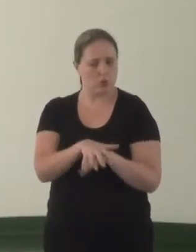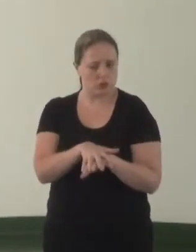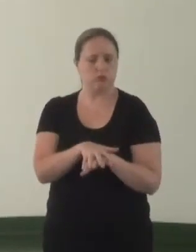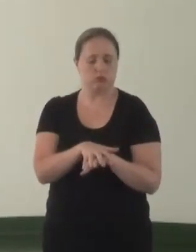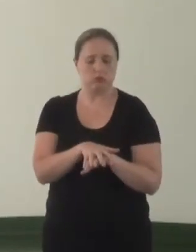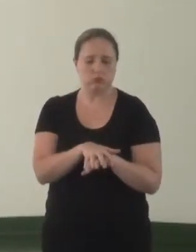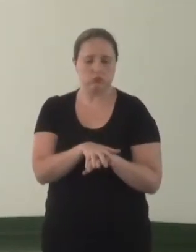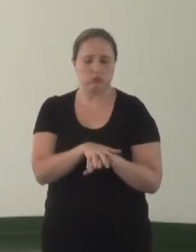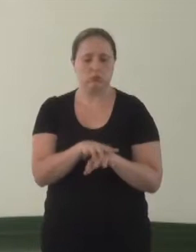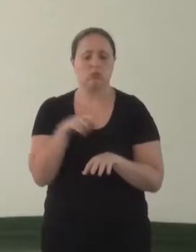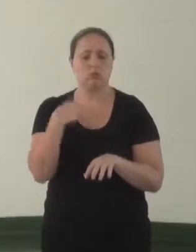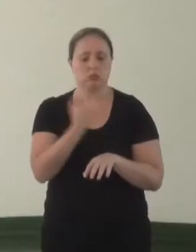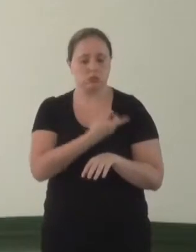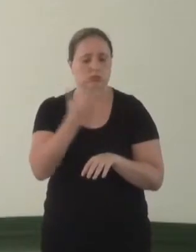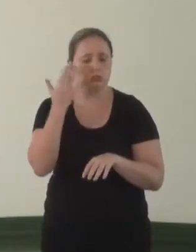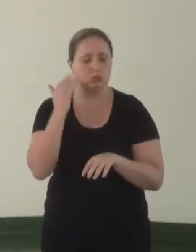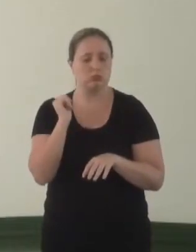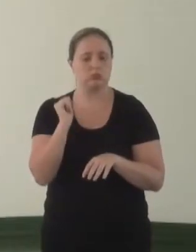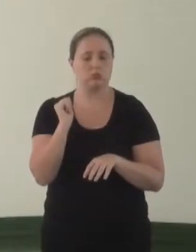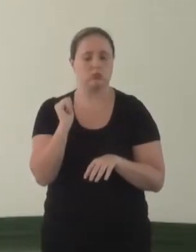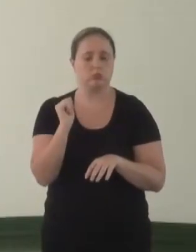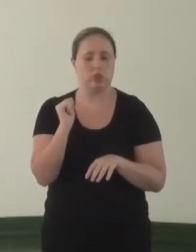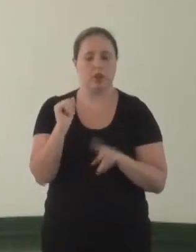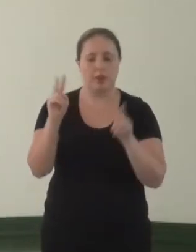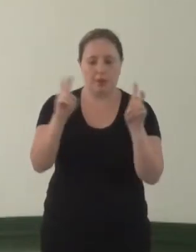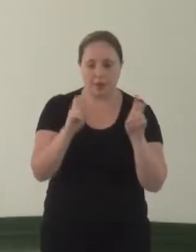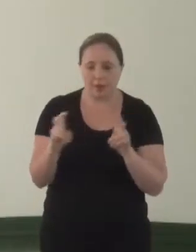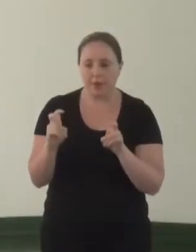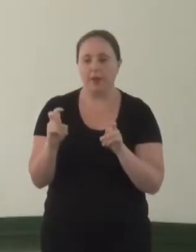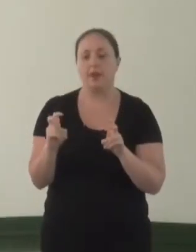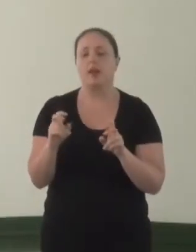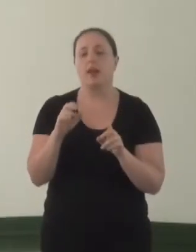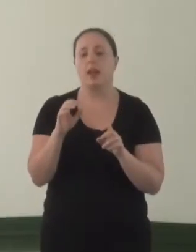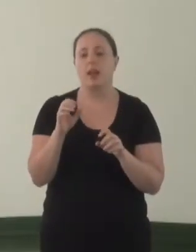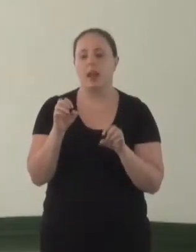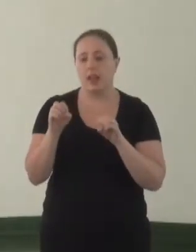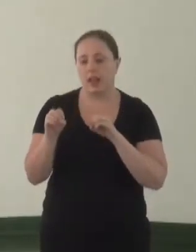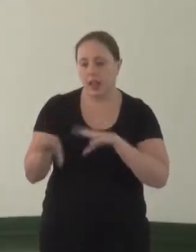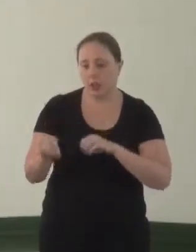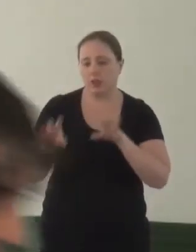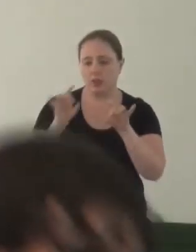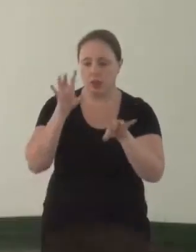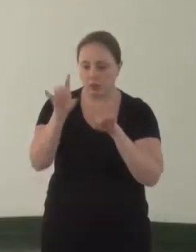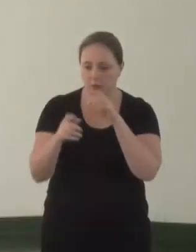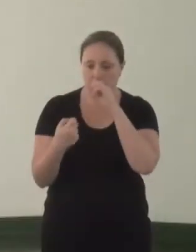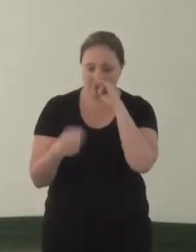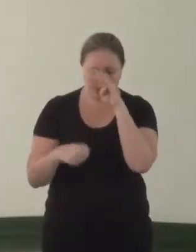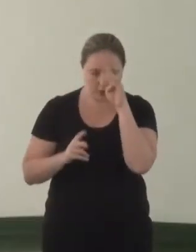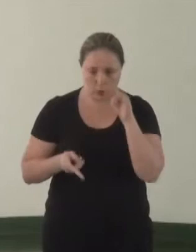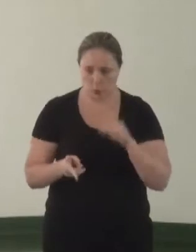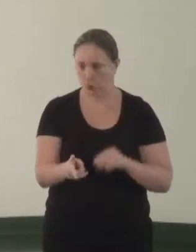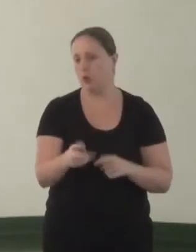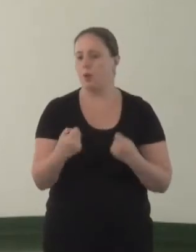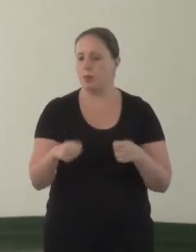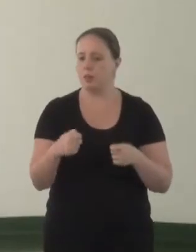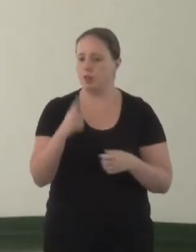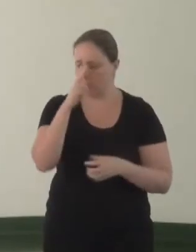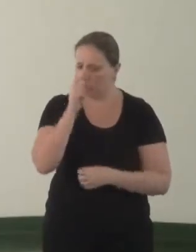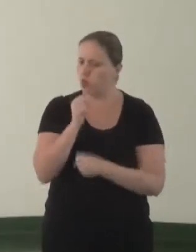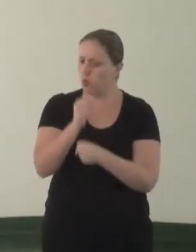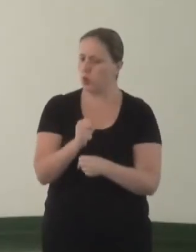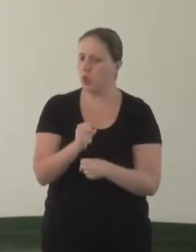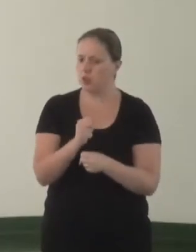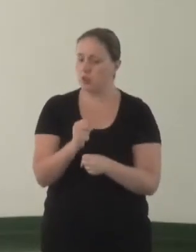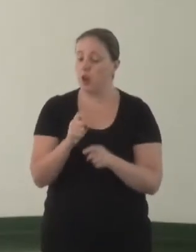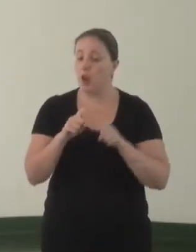né? Nós entendemos a questão da educação especial, que ela tem que continuar, tem que ser fortalecida,